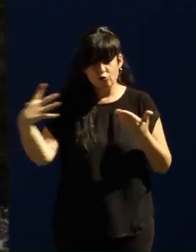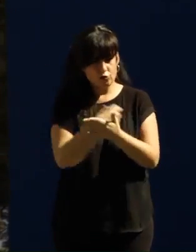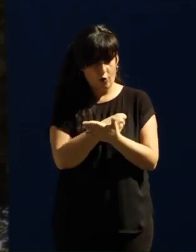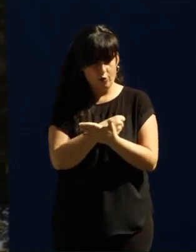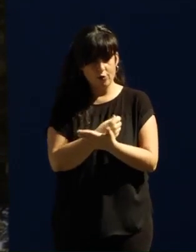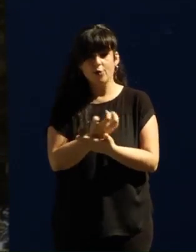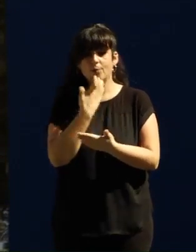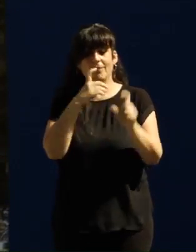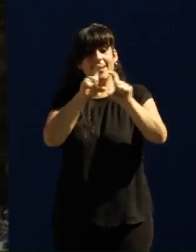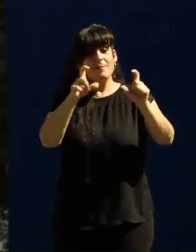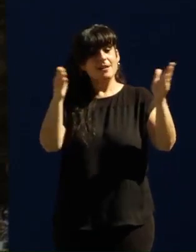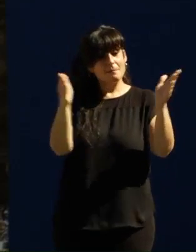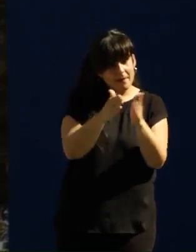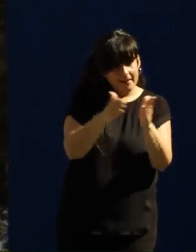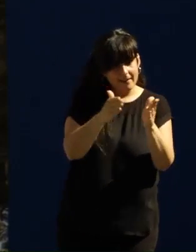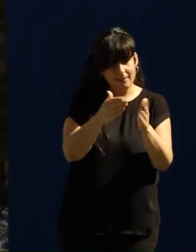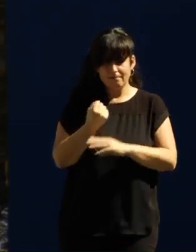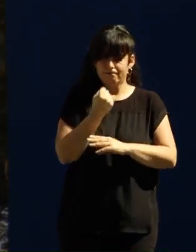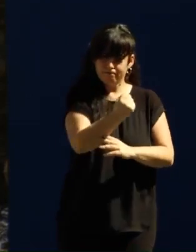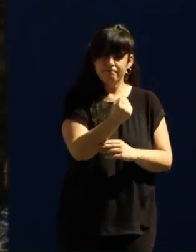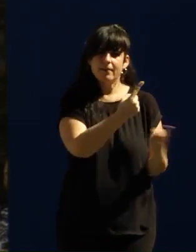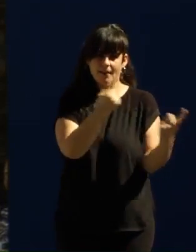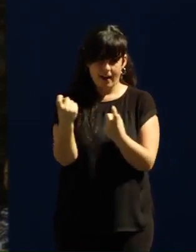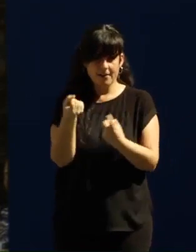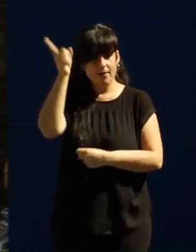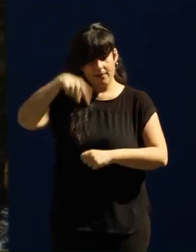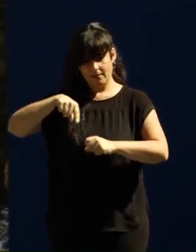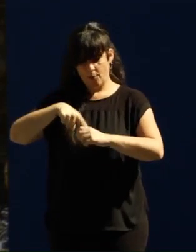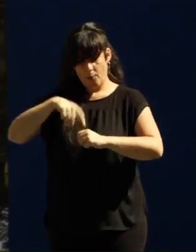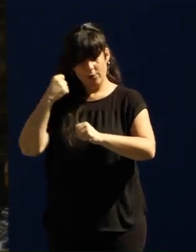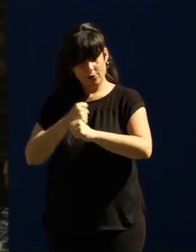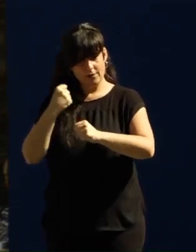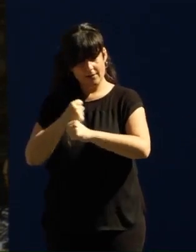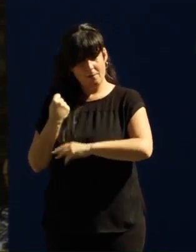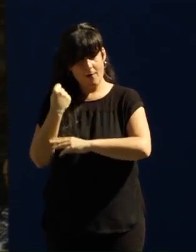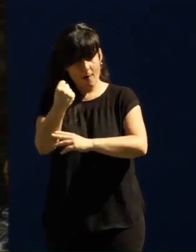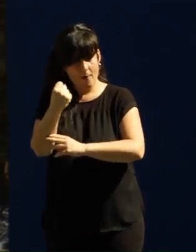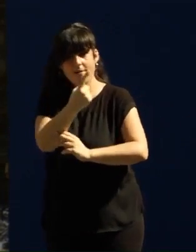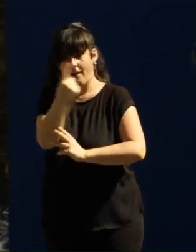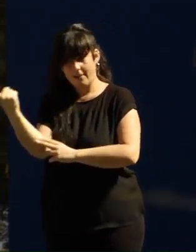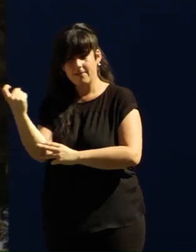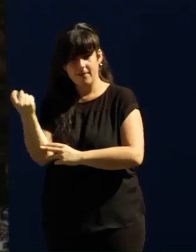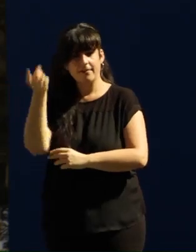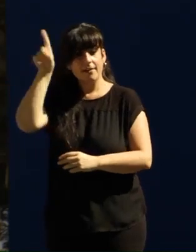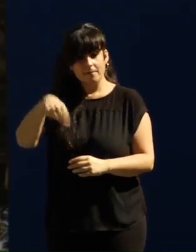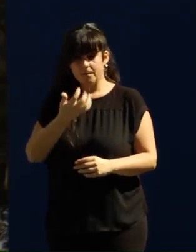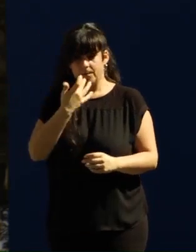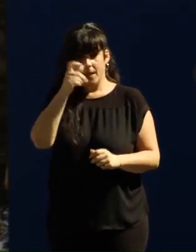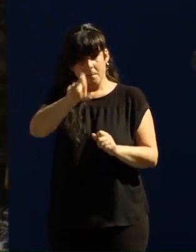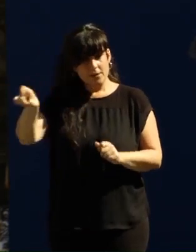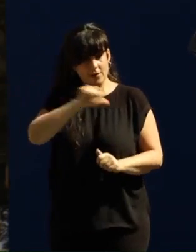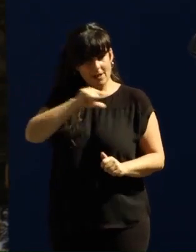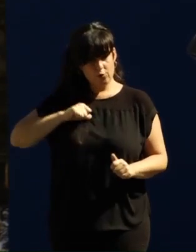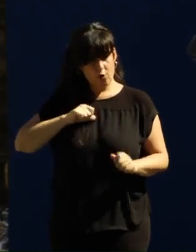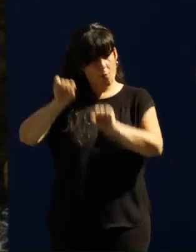las pequeñas y medianas empresas, es imprescindible sostener el empleo y la carga de trabajo, es imprescindible proteger a los autónomos,